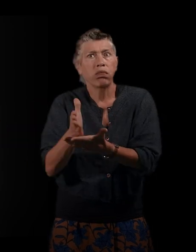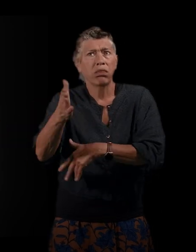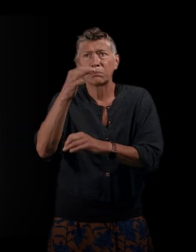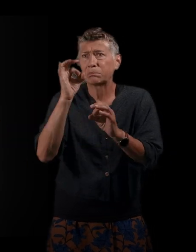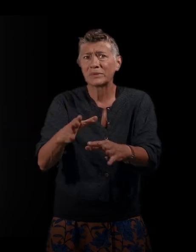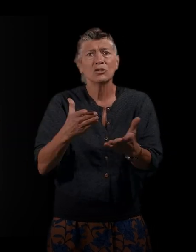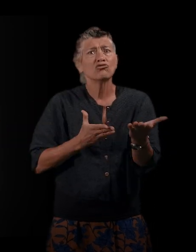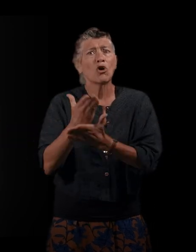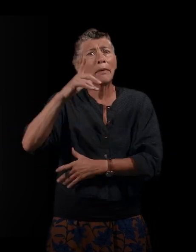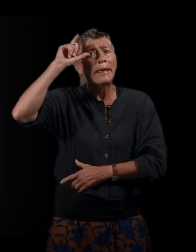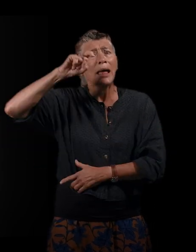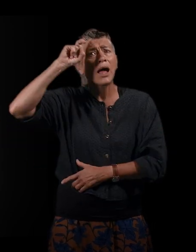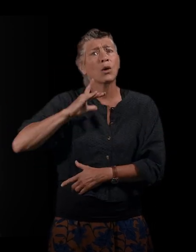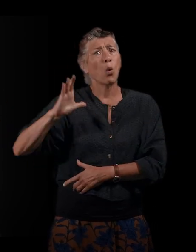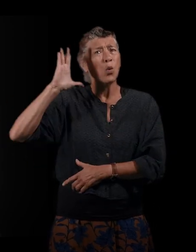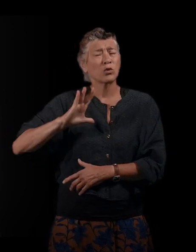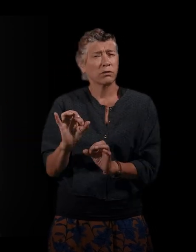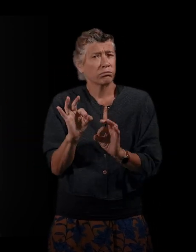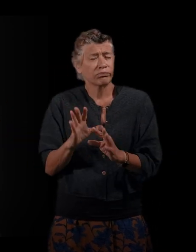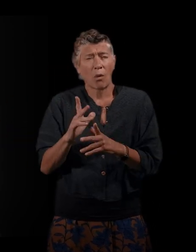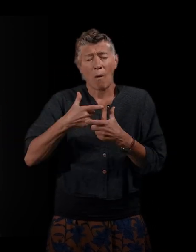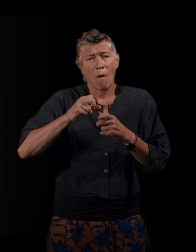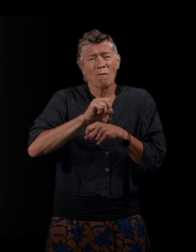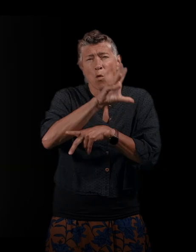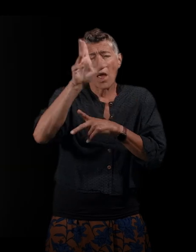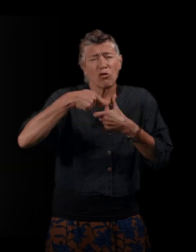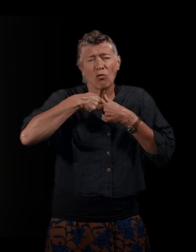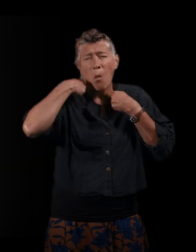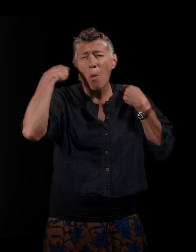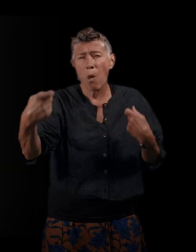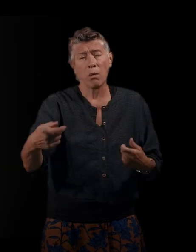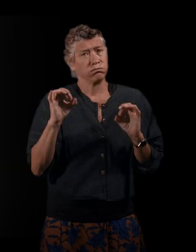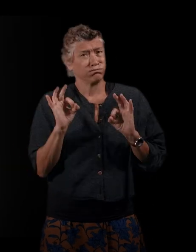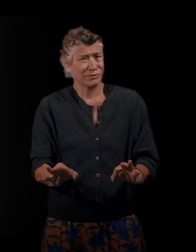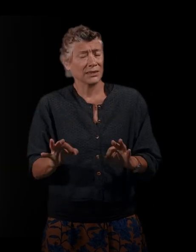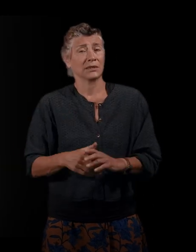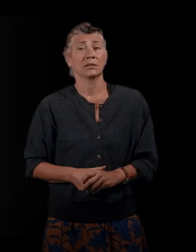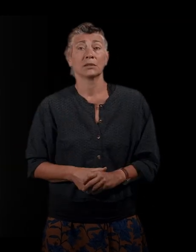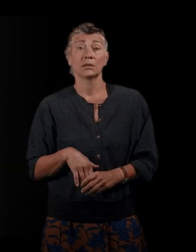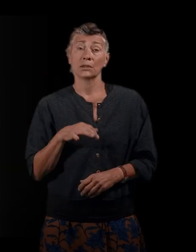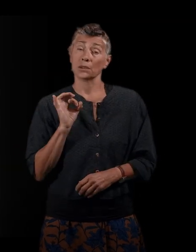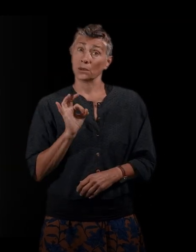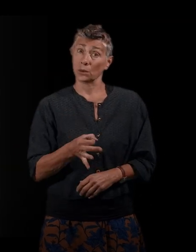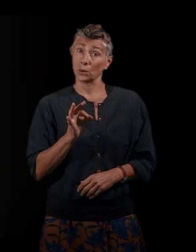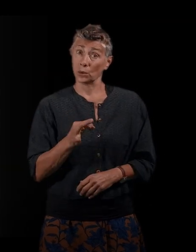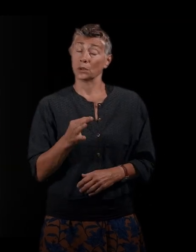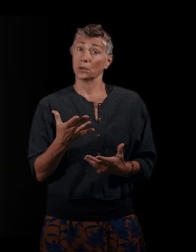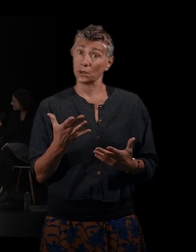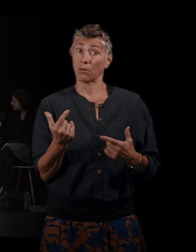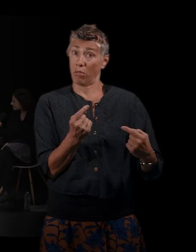presque grec, quoi. Vraiment des longs voyages qu'elles entament, ces femmes-là. Et dans l'exercice de cette table ronde, en